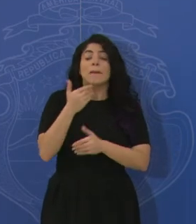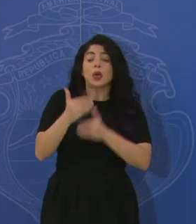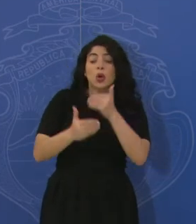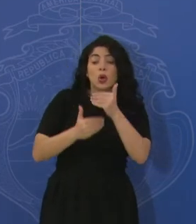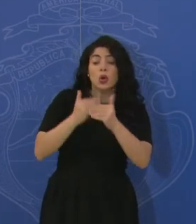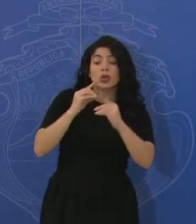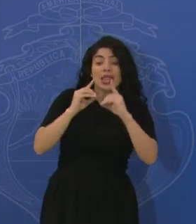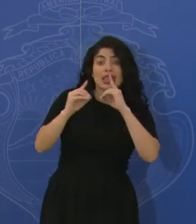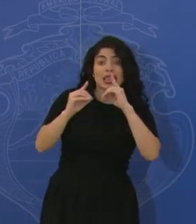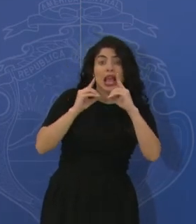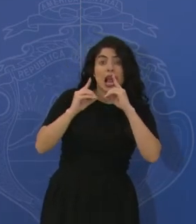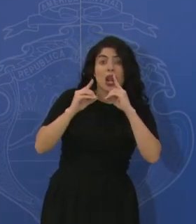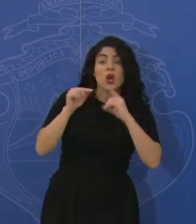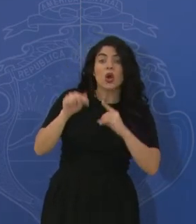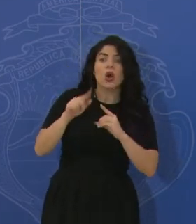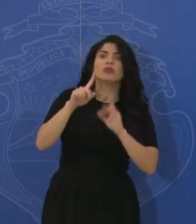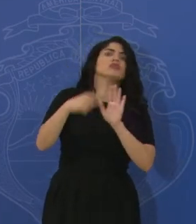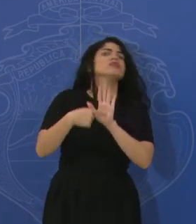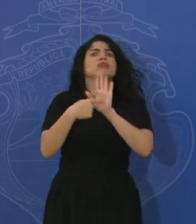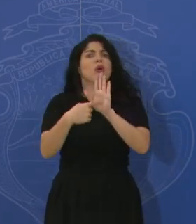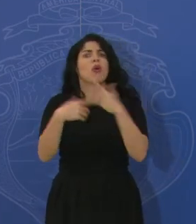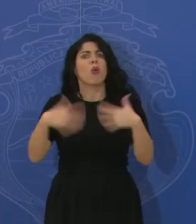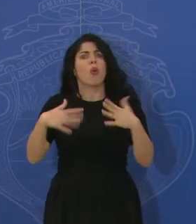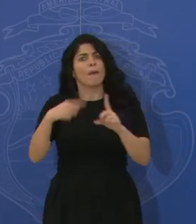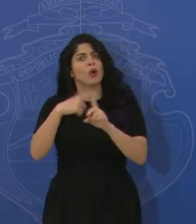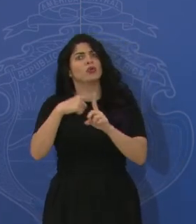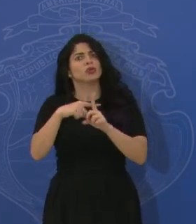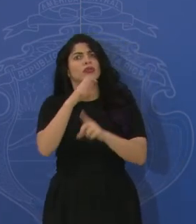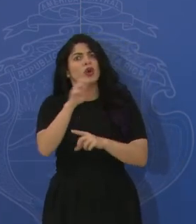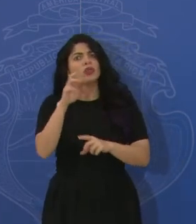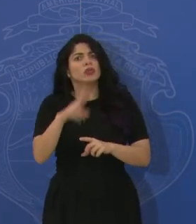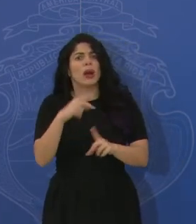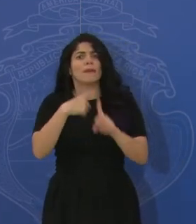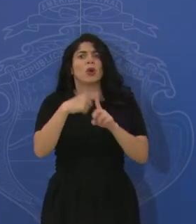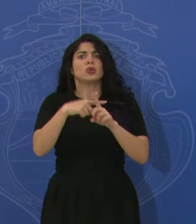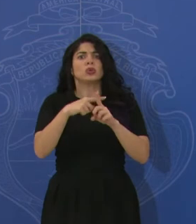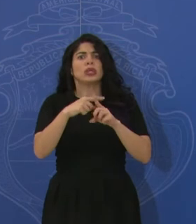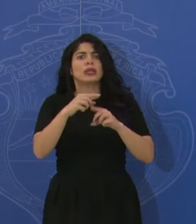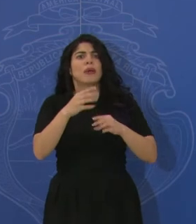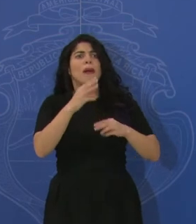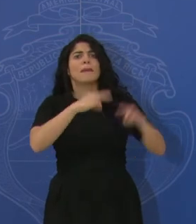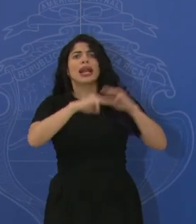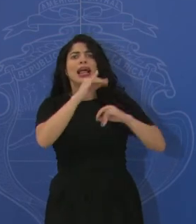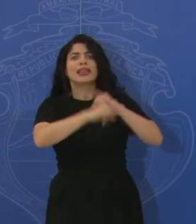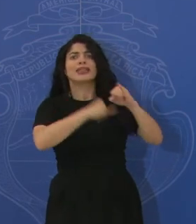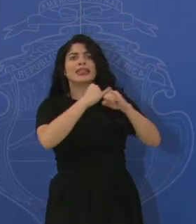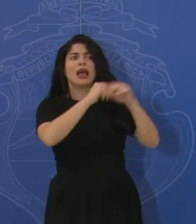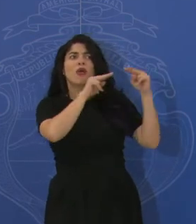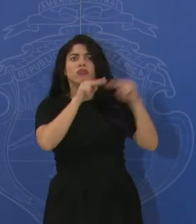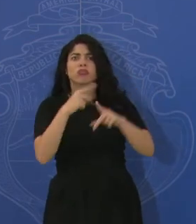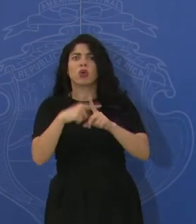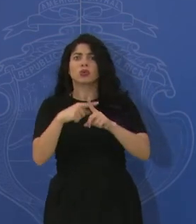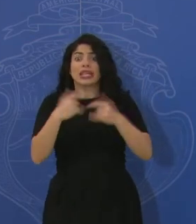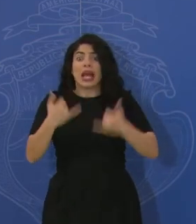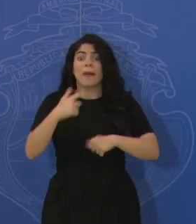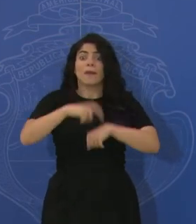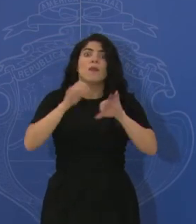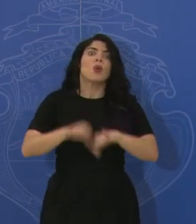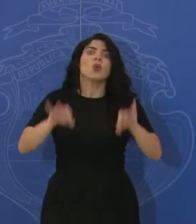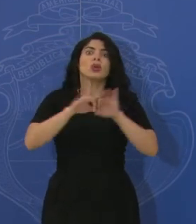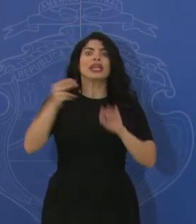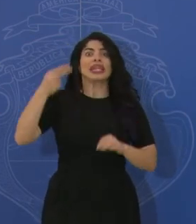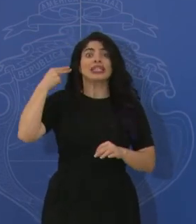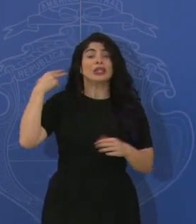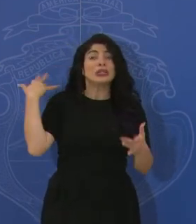de diálogo en sí mismo es una señal positiva a Costa Rica, es una señal positiva a los mercados internacionales y además es un momento histórico que